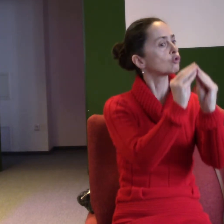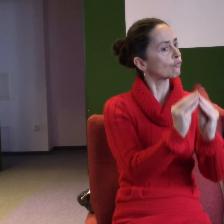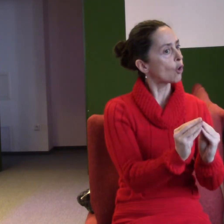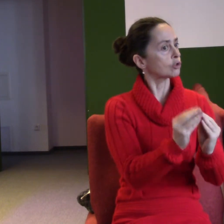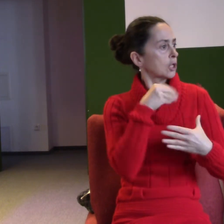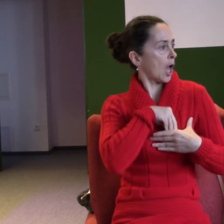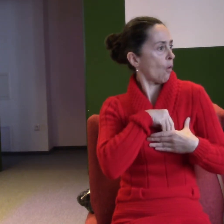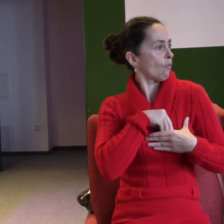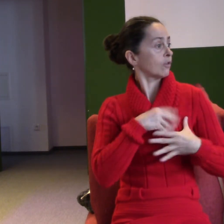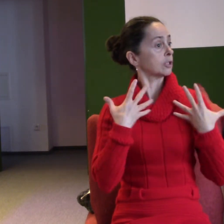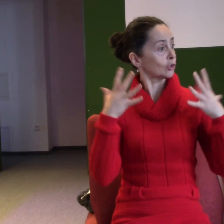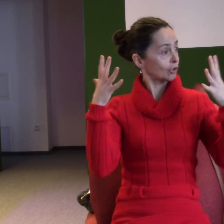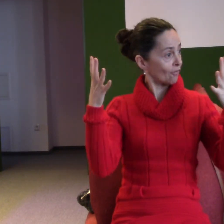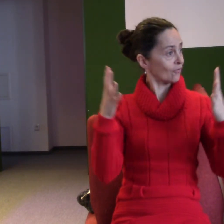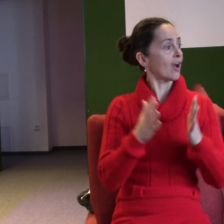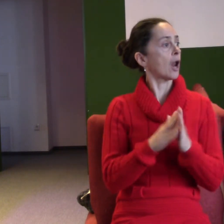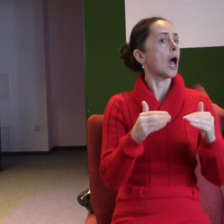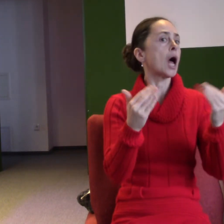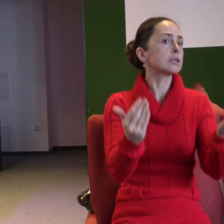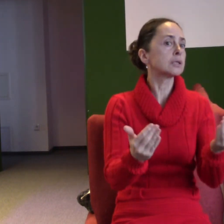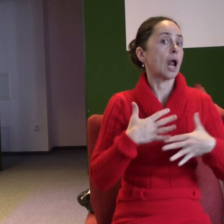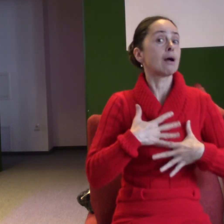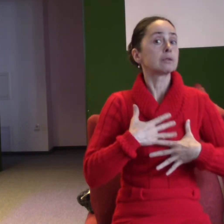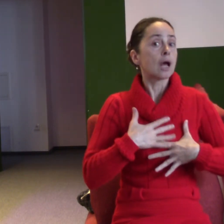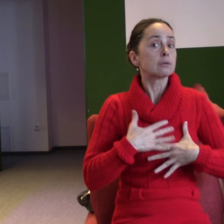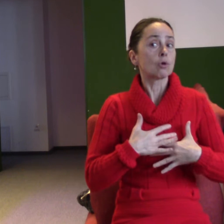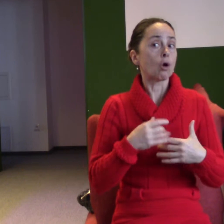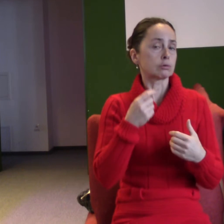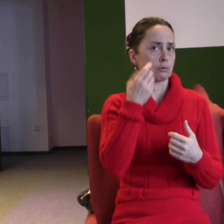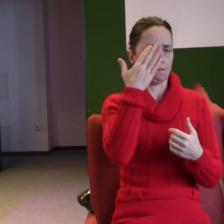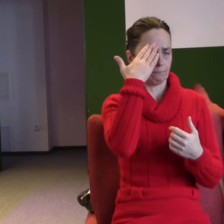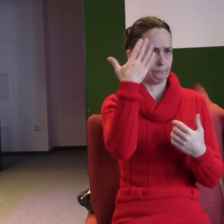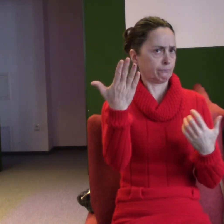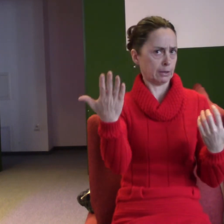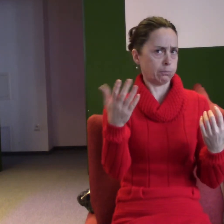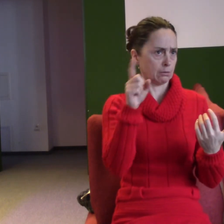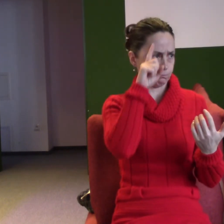radost života křesťaná vypadá, že je postavená na hlavu. Co všechno se skrývá pod týmito